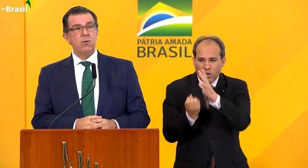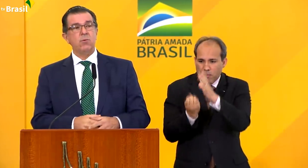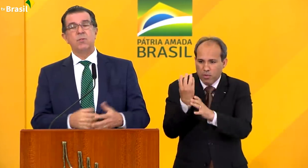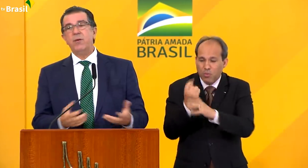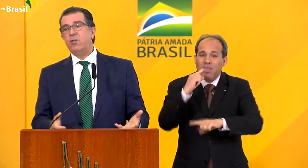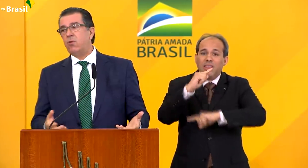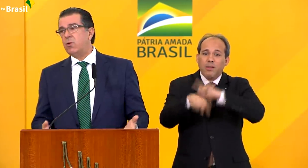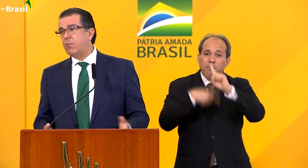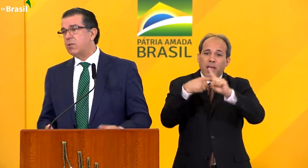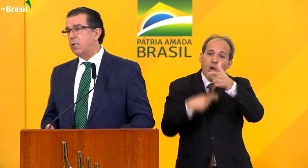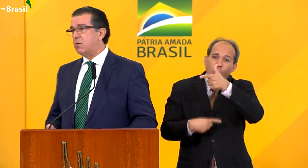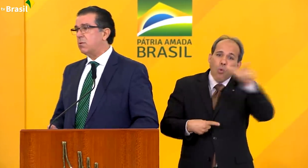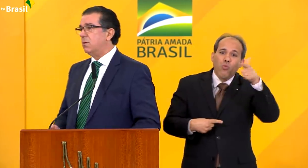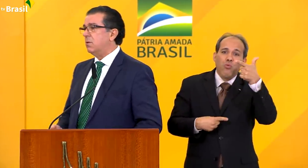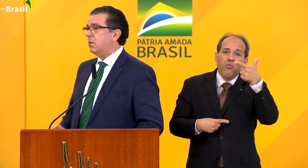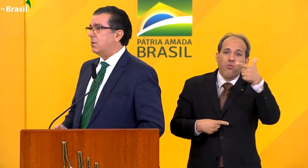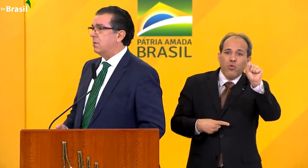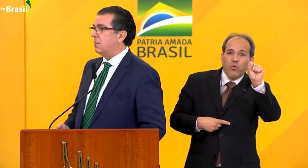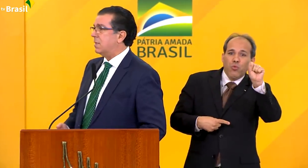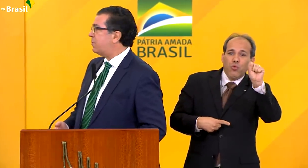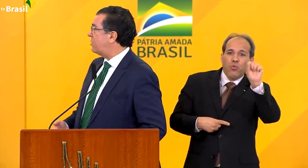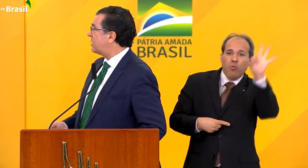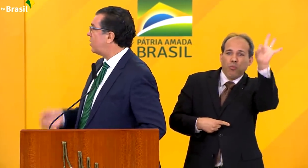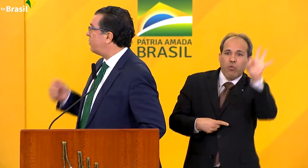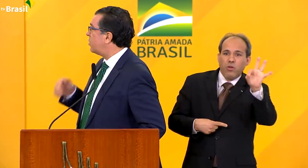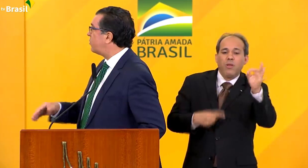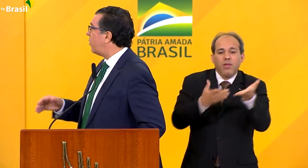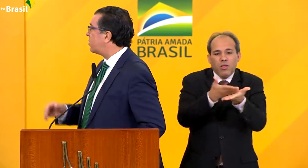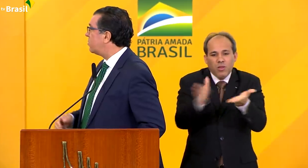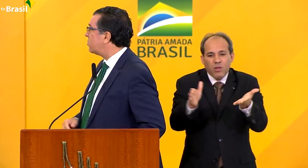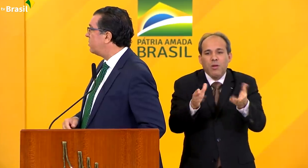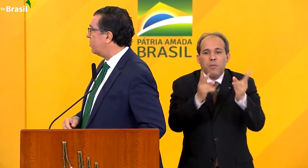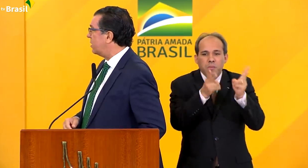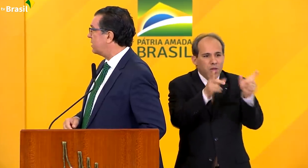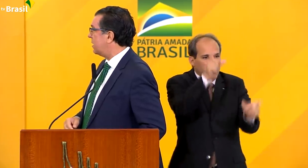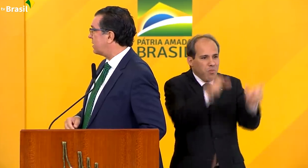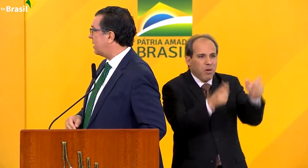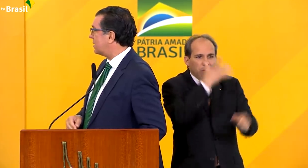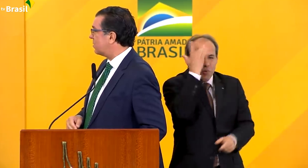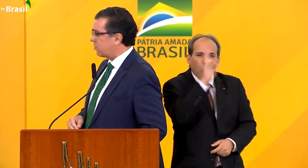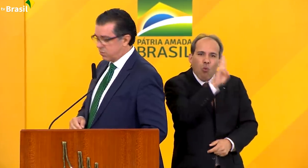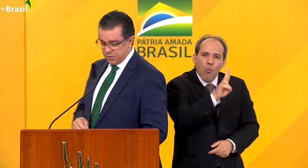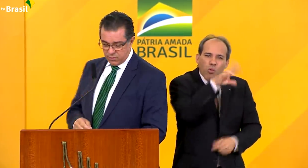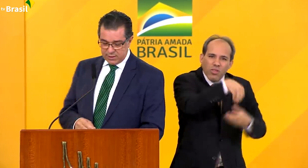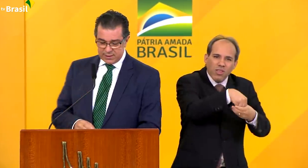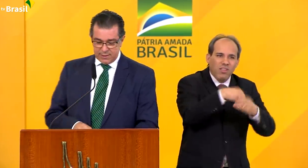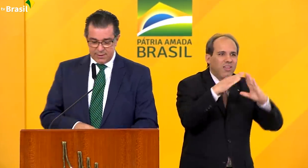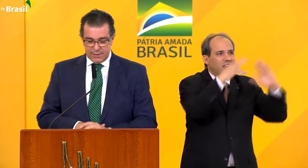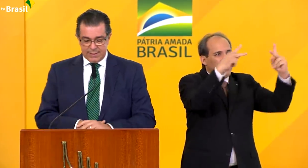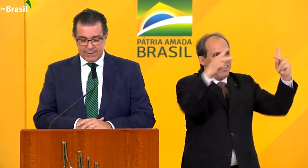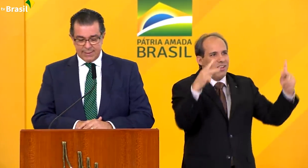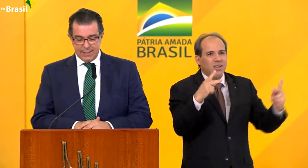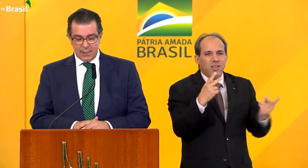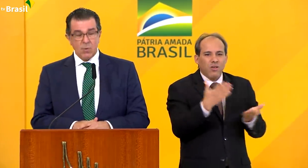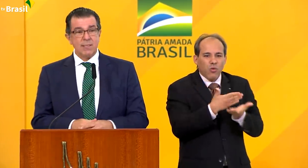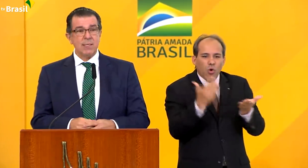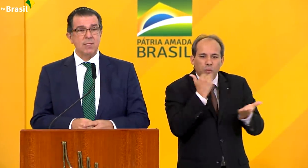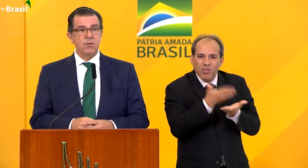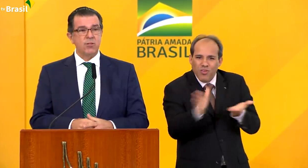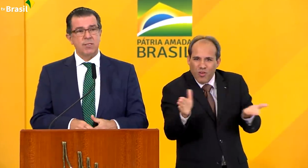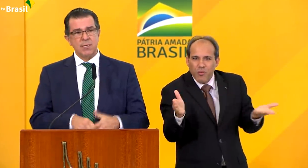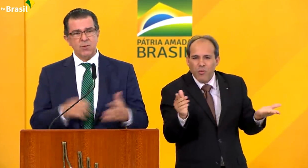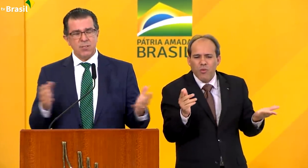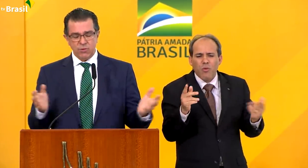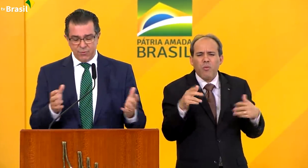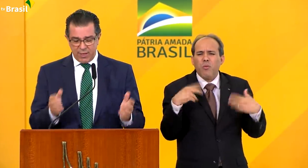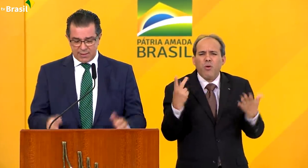depois outros 28% desperdiçado pelos próprios consumidores, nas casas dos consumidores. E quais as